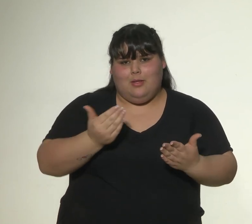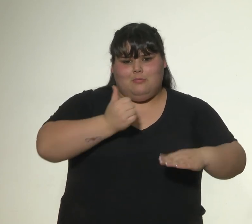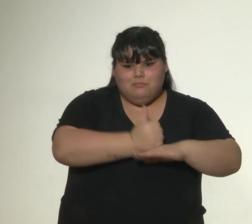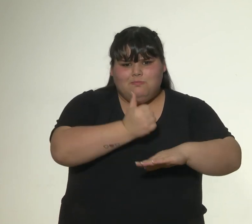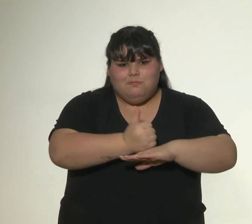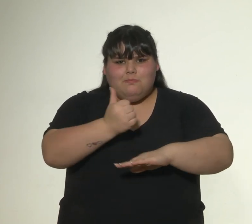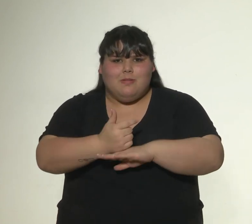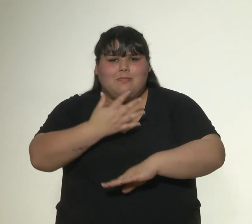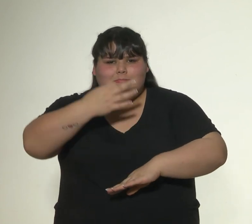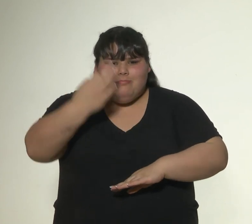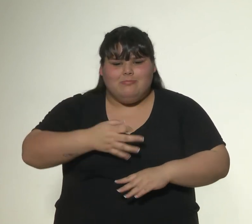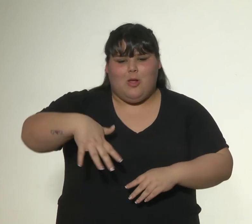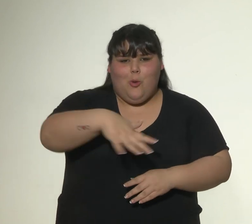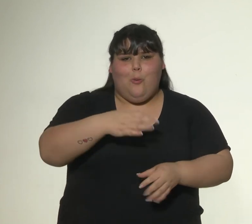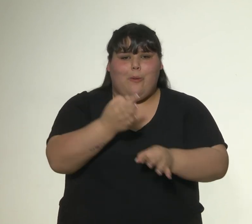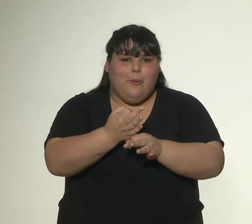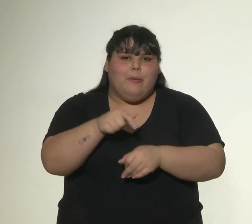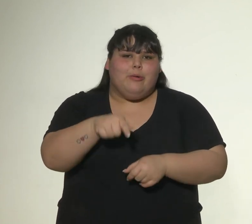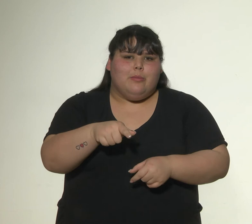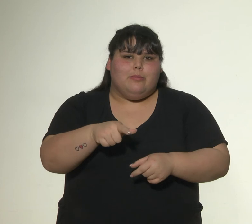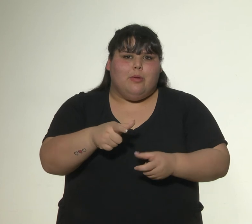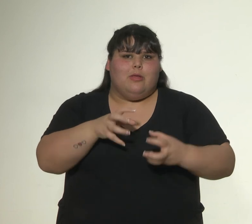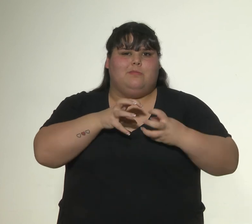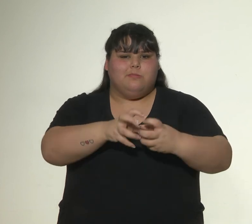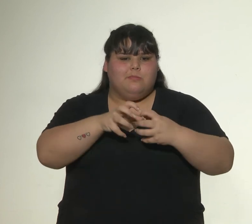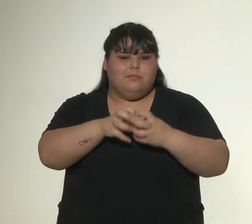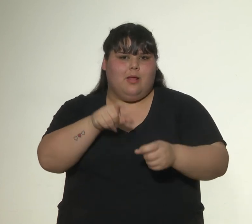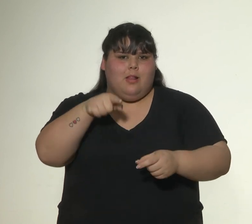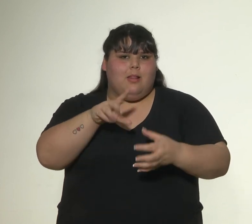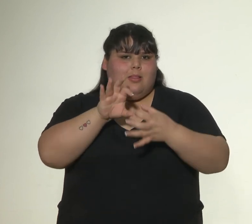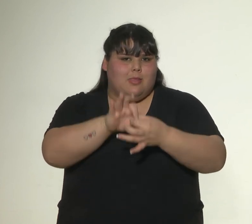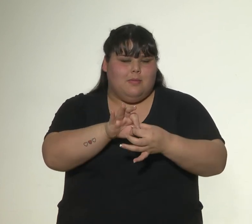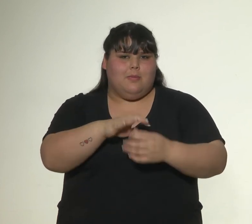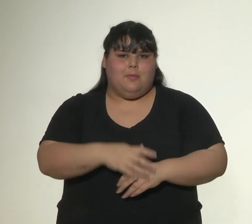en las escuelas para poner en discusión esta problemática.